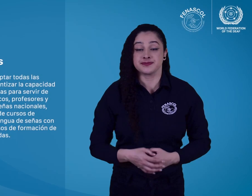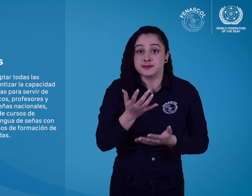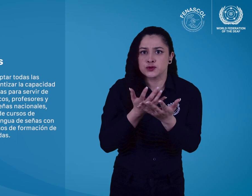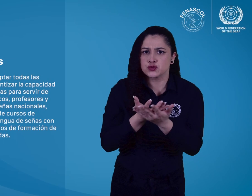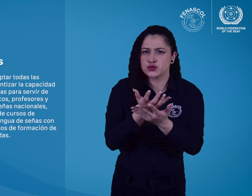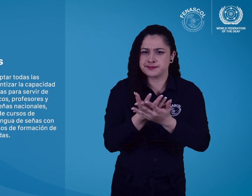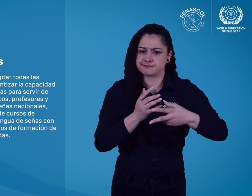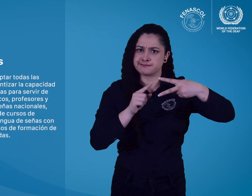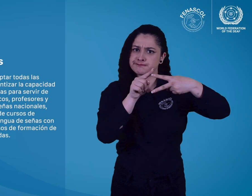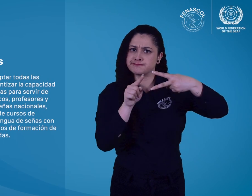Recomendaciones